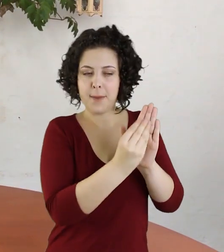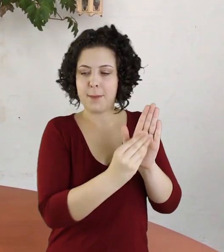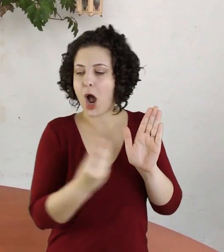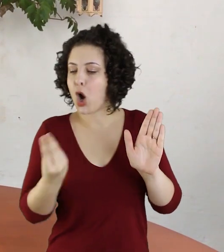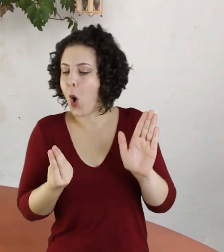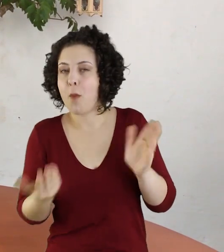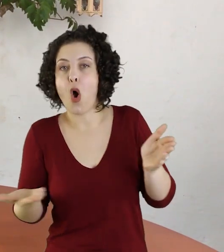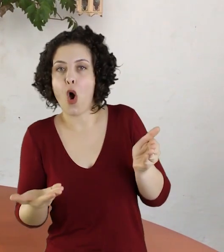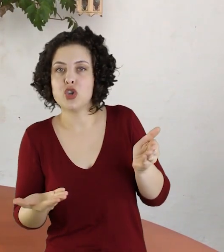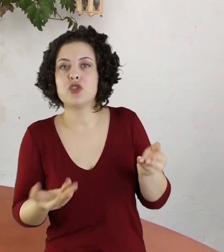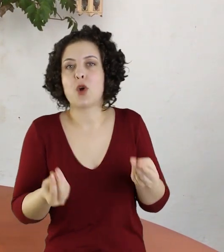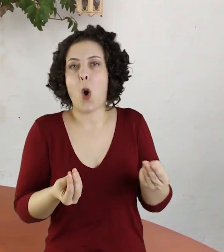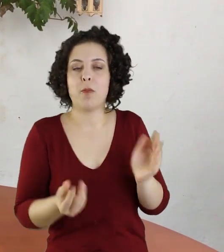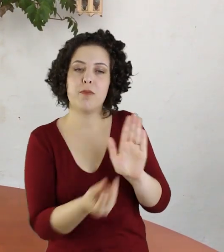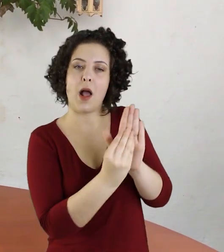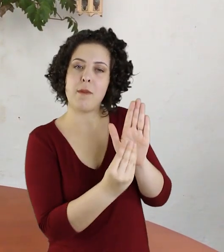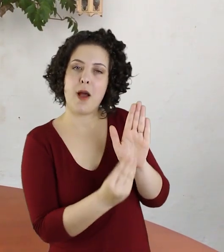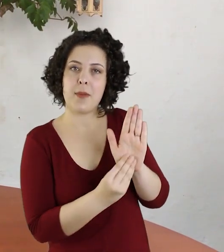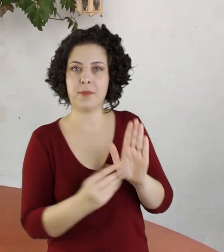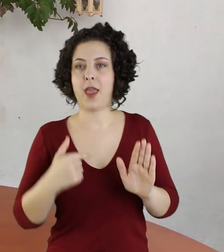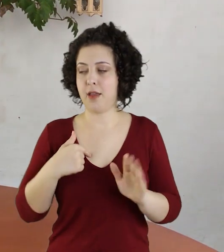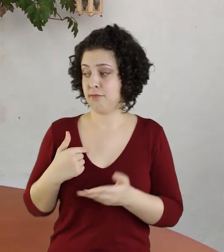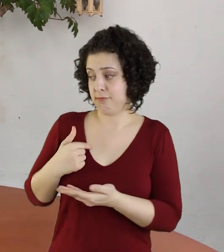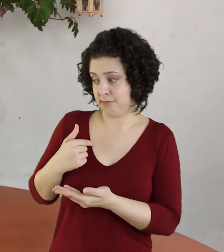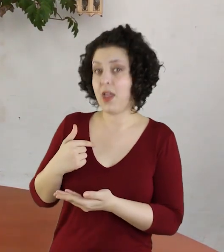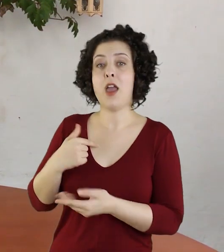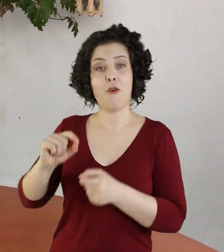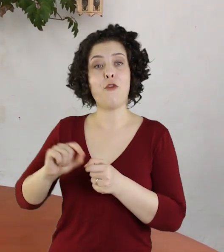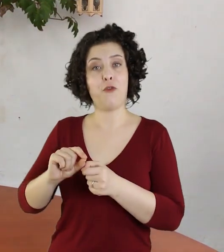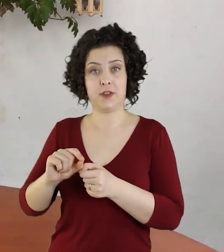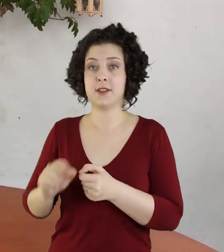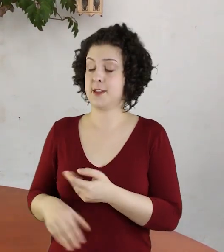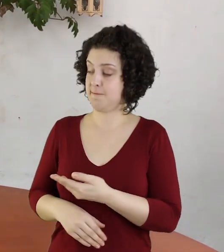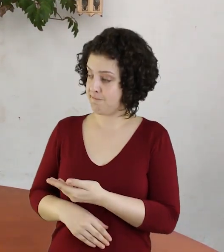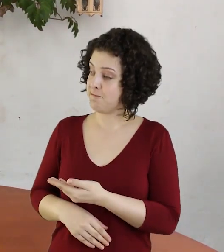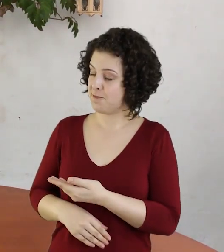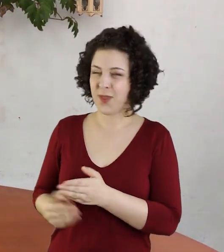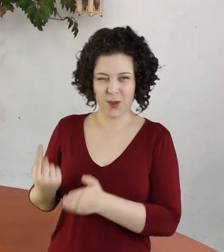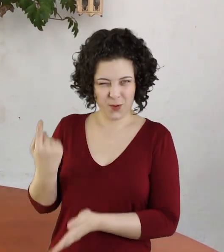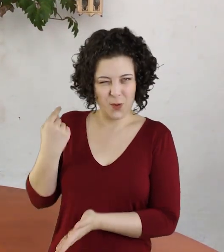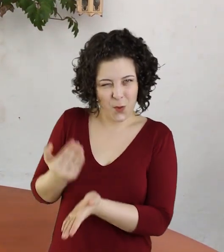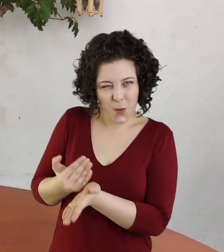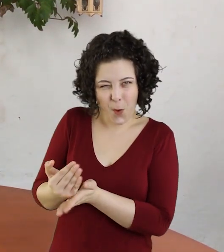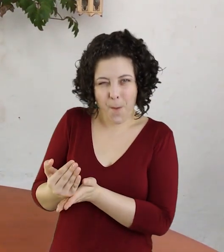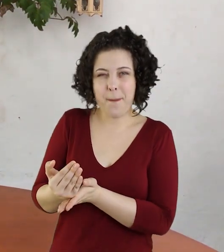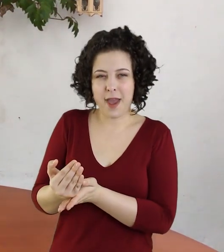alguns desenhos. Mostra o pequeno papel. Então esse daqui foi um que eu fiz no comecinho,